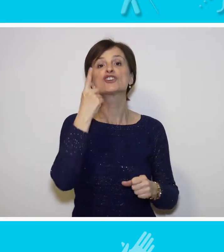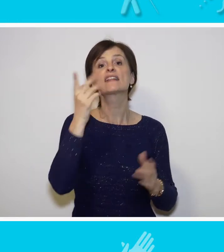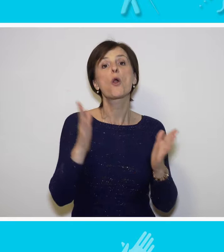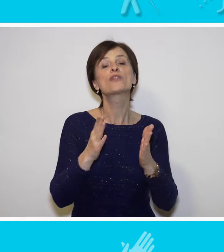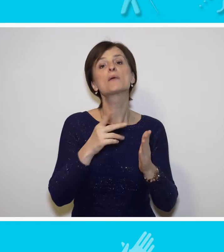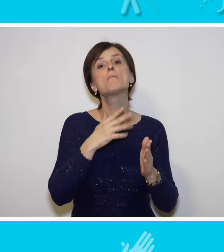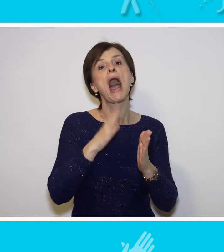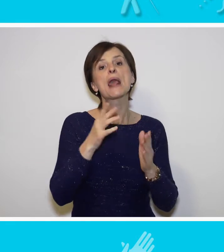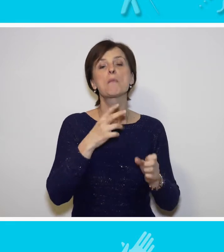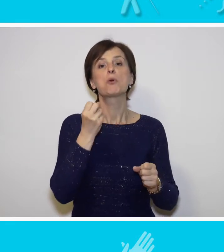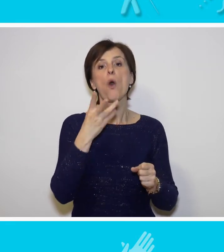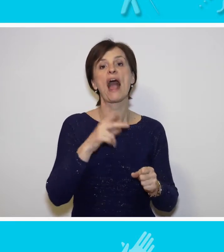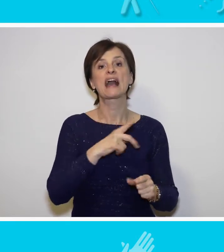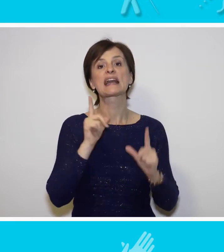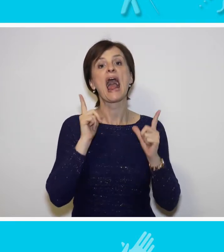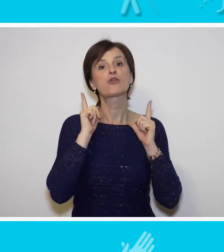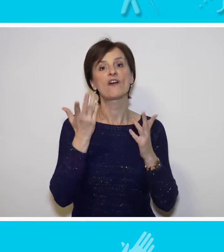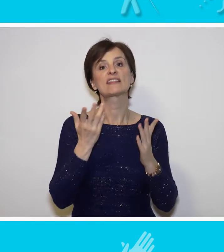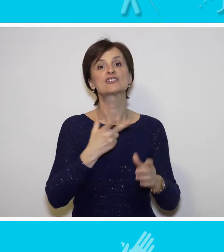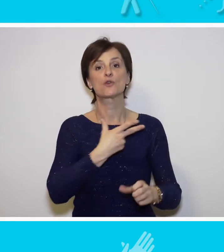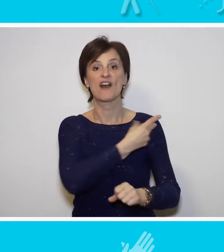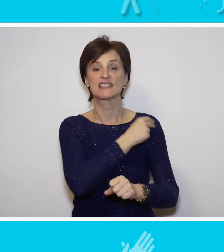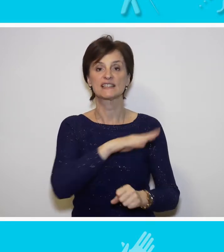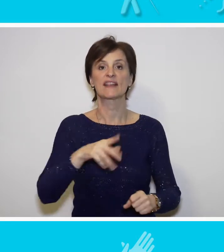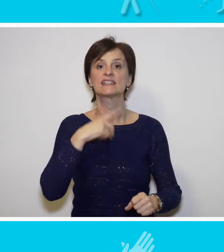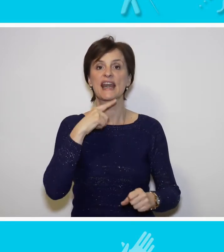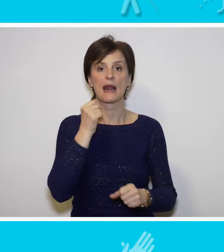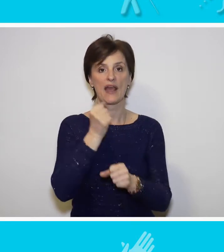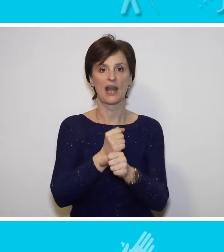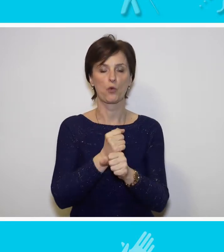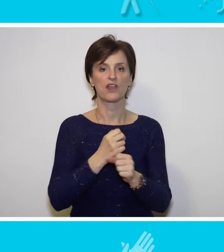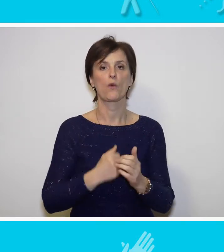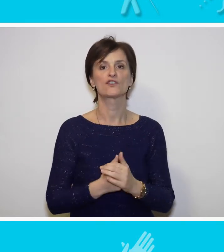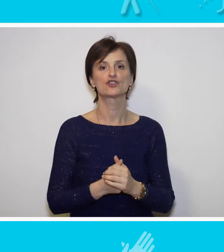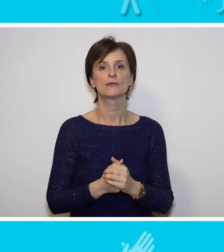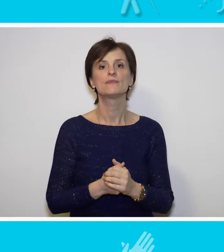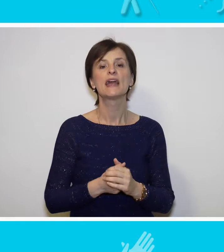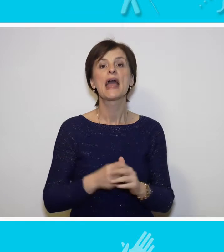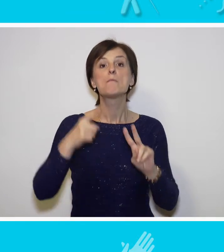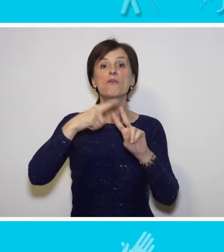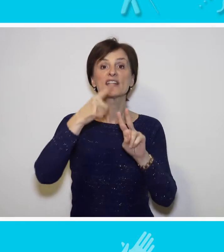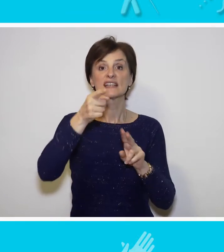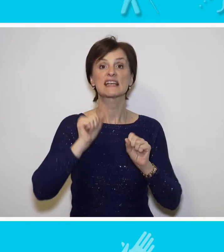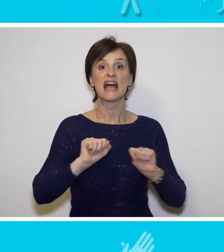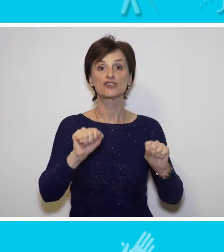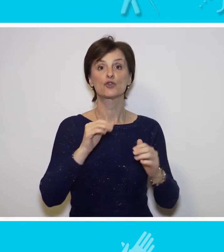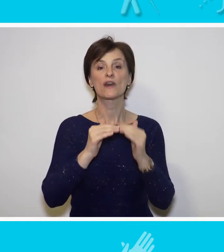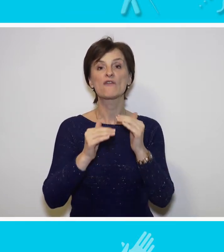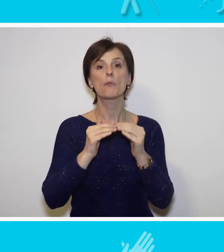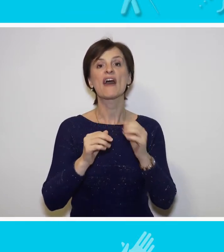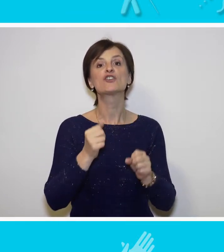gradova gde je veliki broj vakcinisane dece, istakla je Dragutinović. Poverenica za zašitu